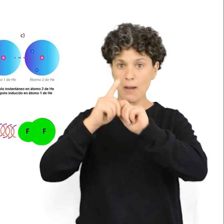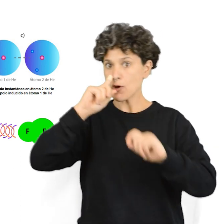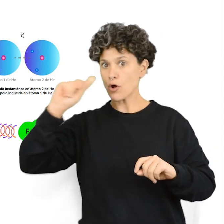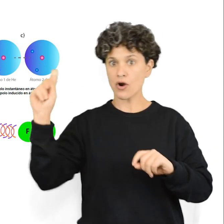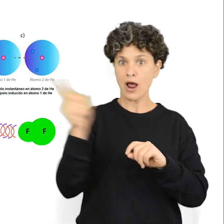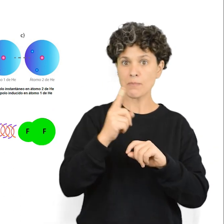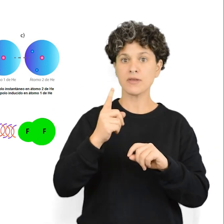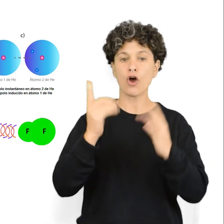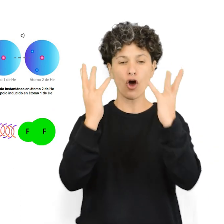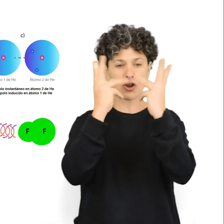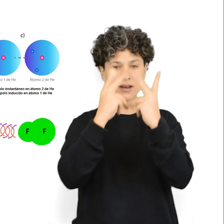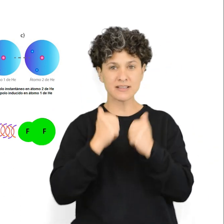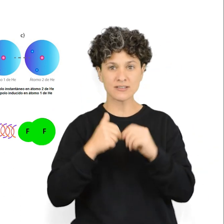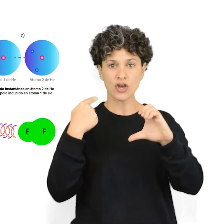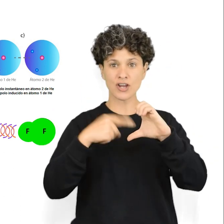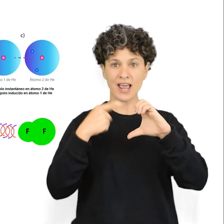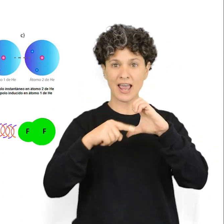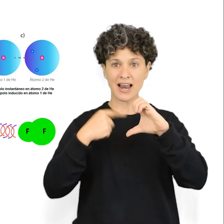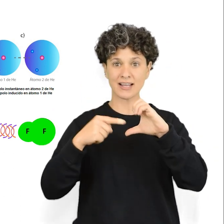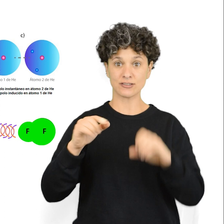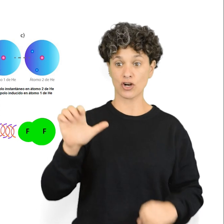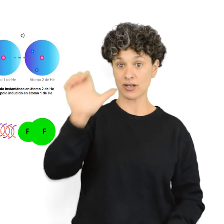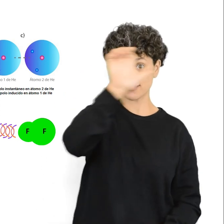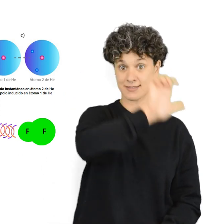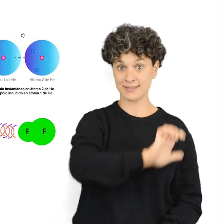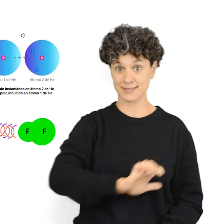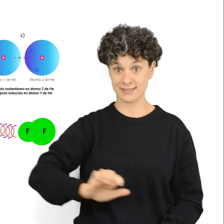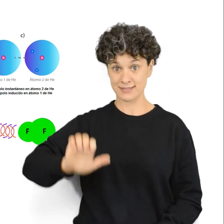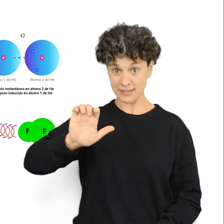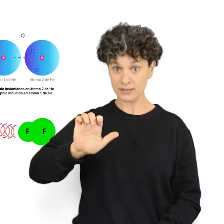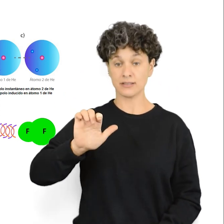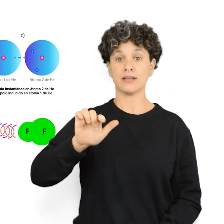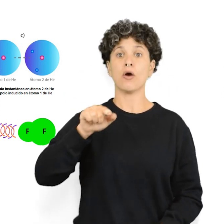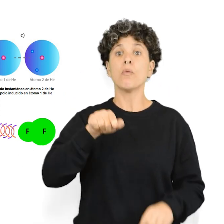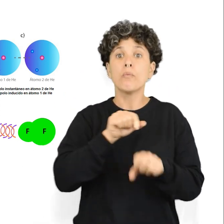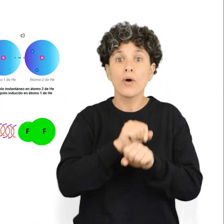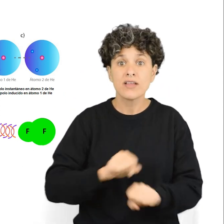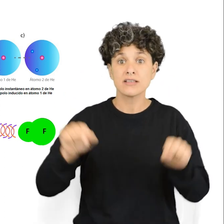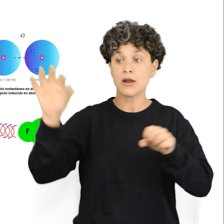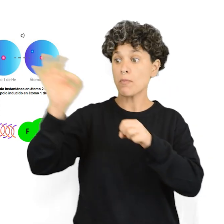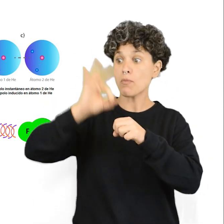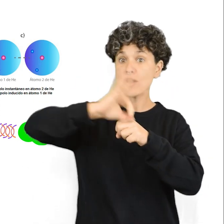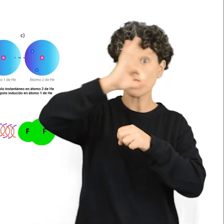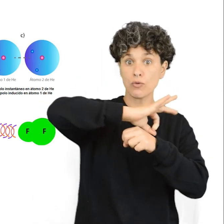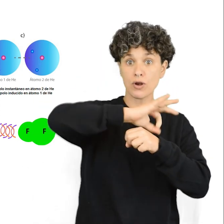Los dipolos instantáneos generan atracciones entre las moléculas incluso cuando las moléculas no son polares.